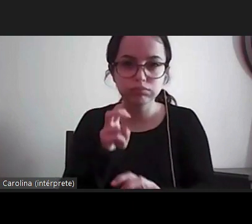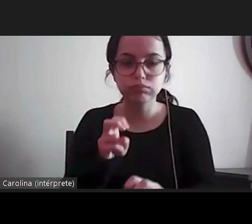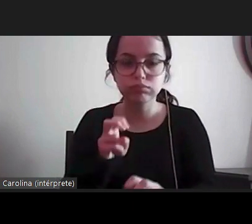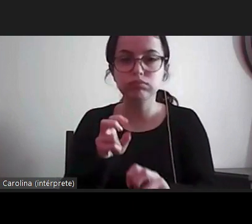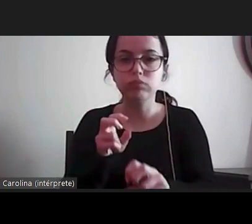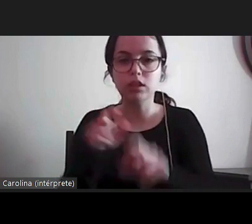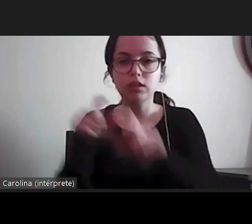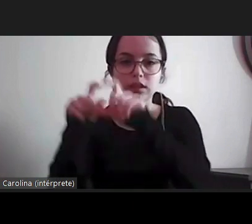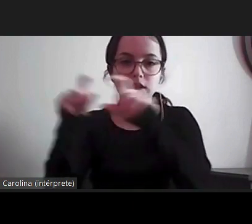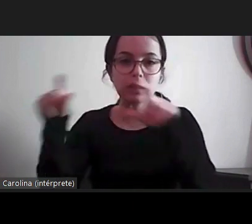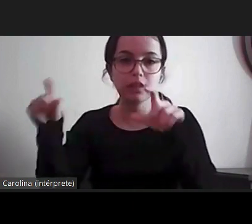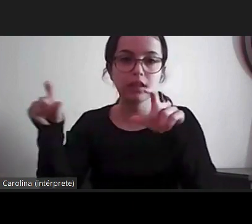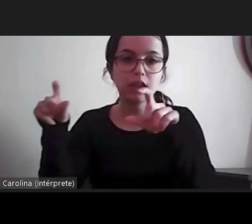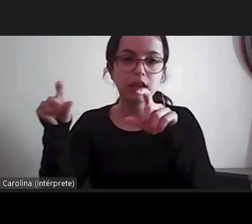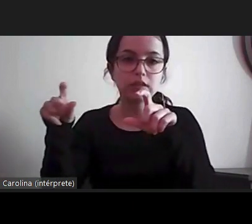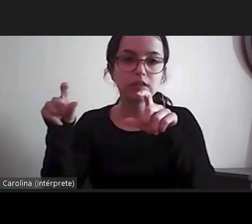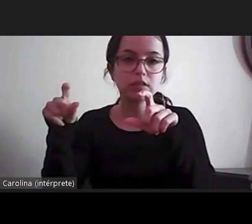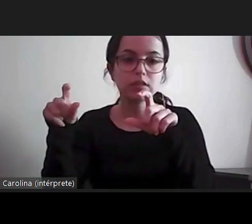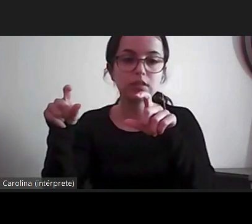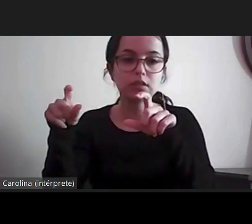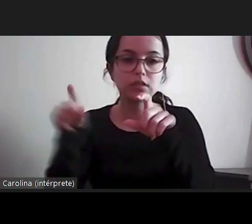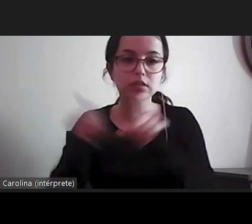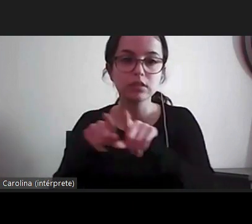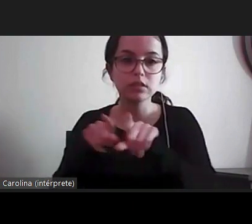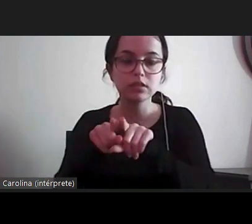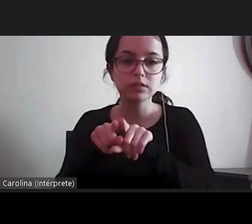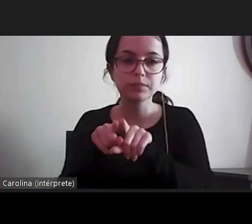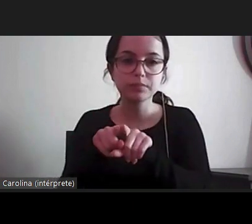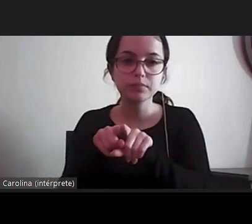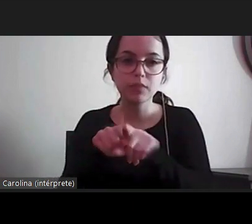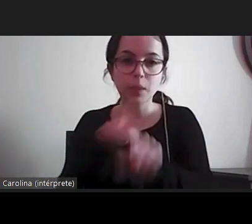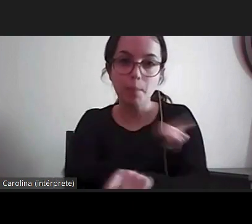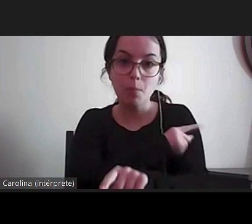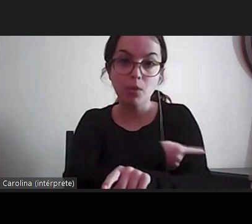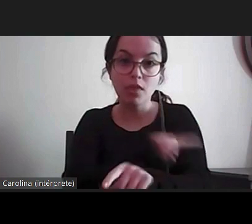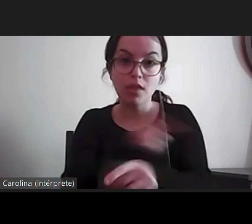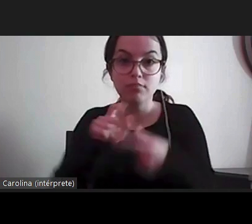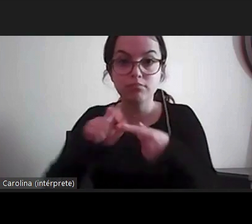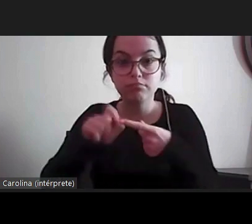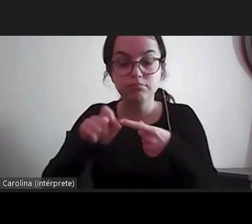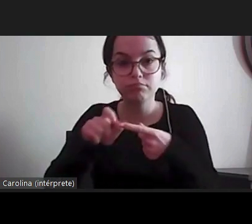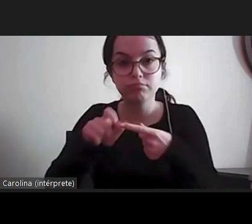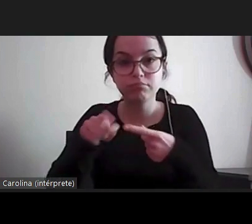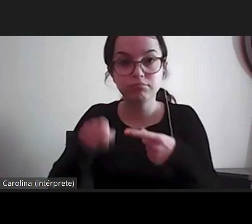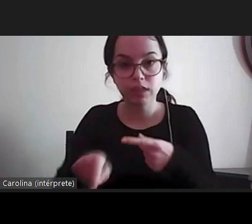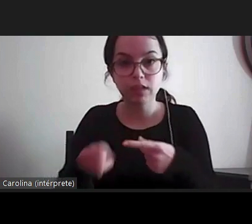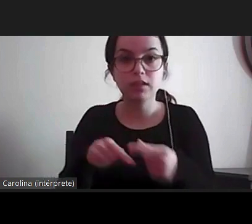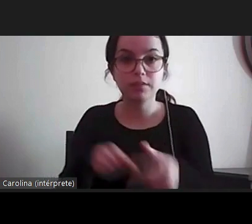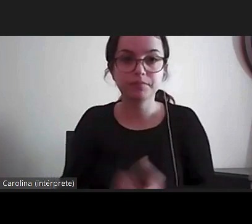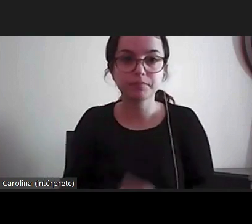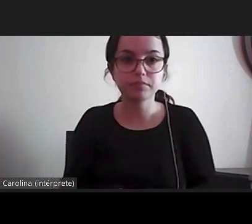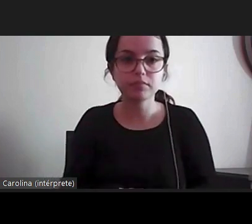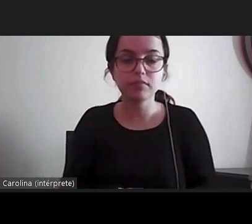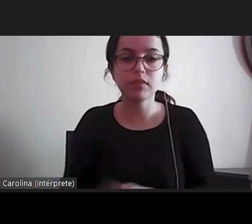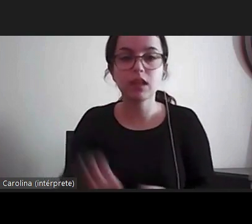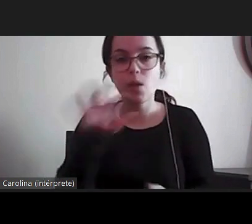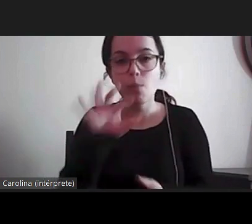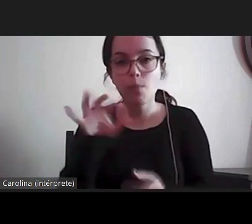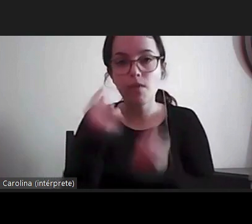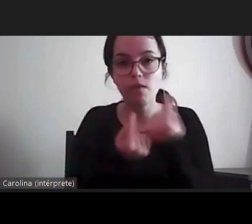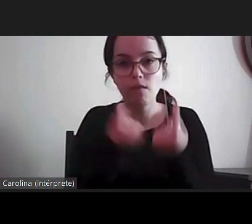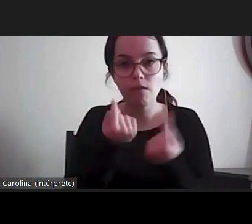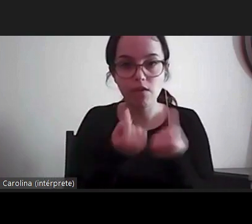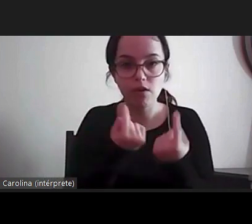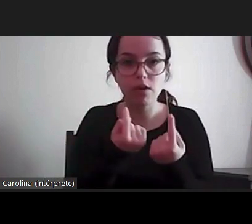têm realmente esse poder verdadeiramente vinculativo e até de alguma maneira para além